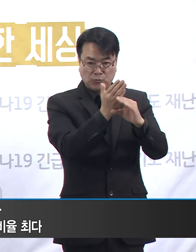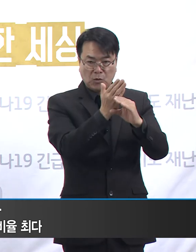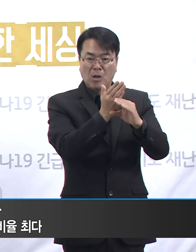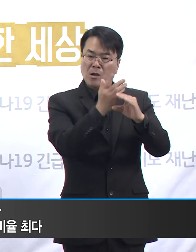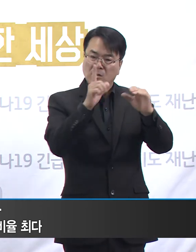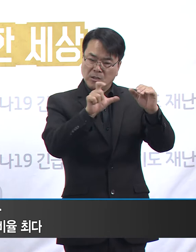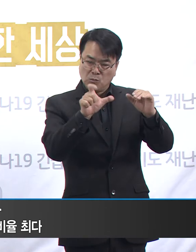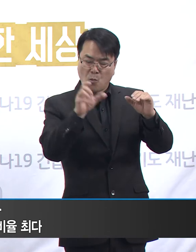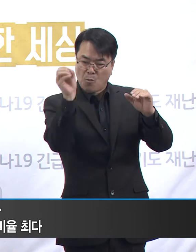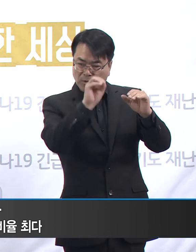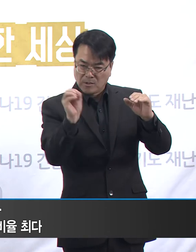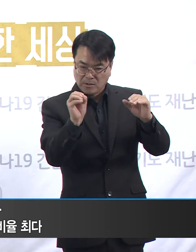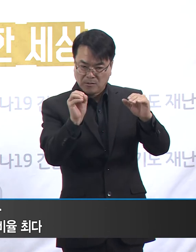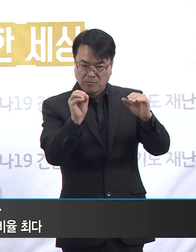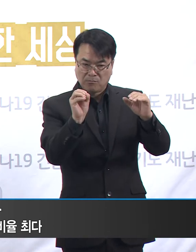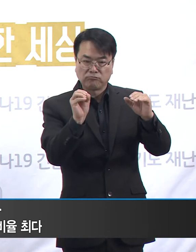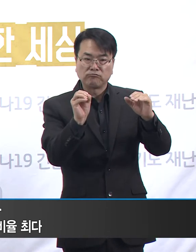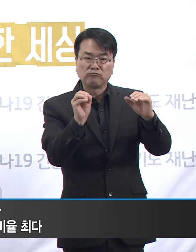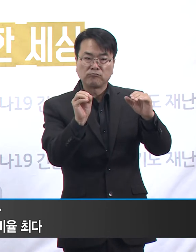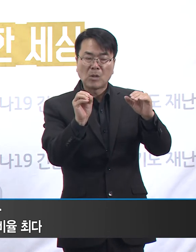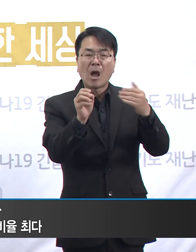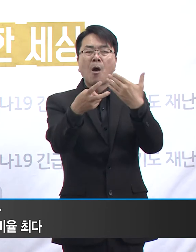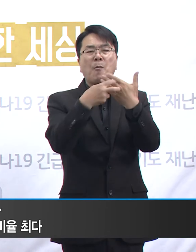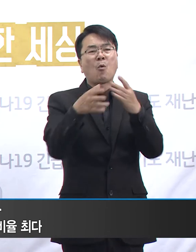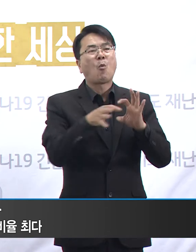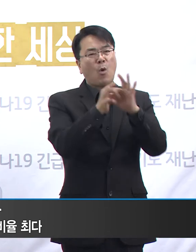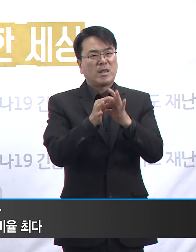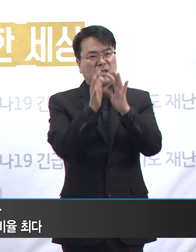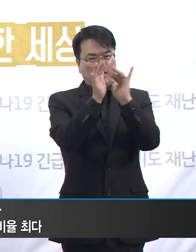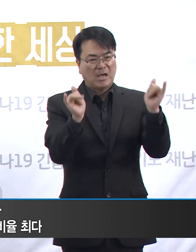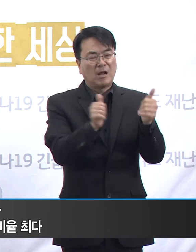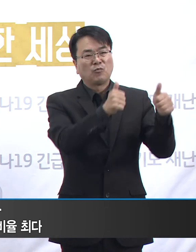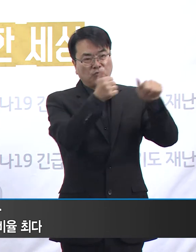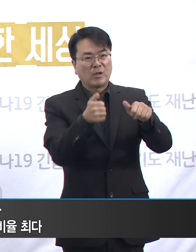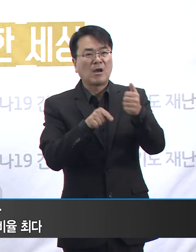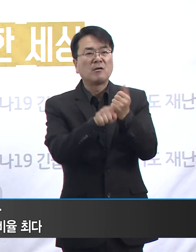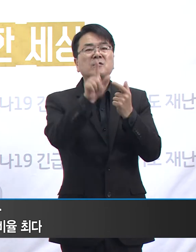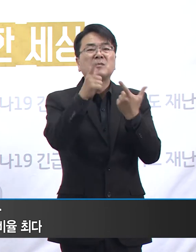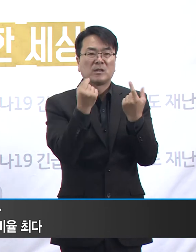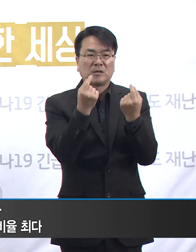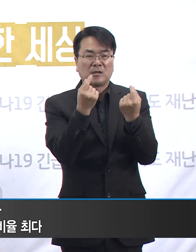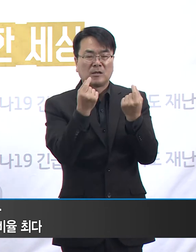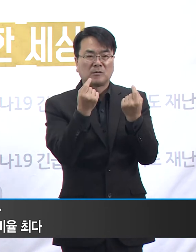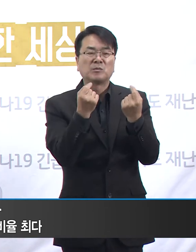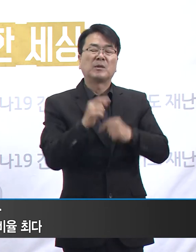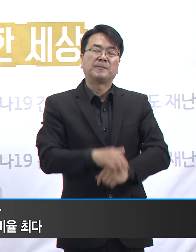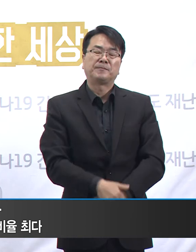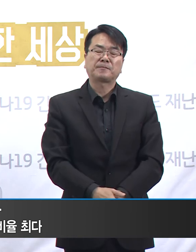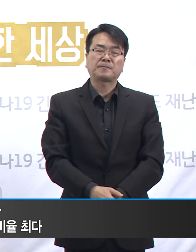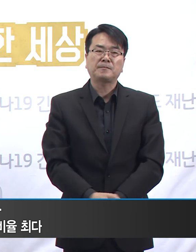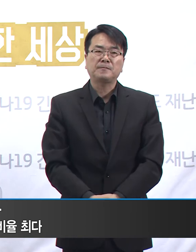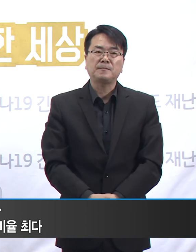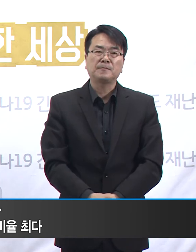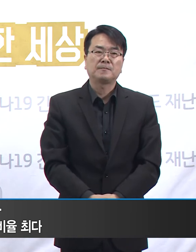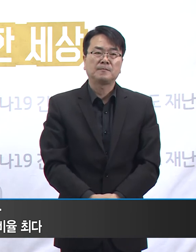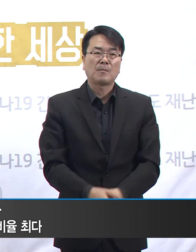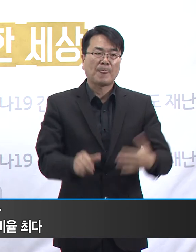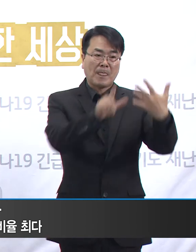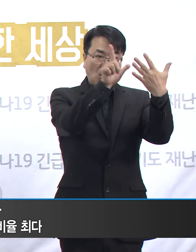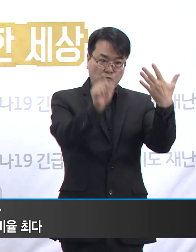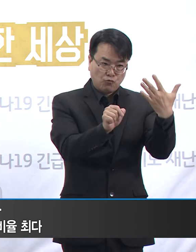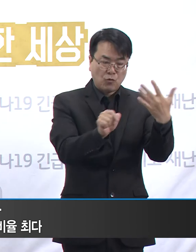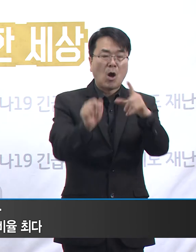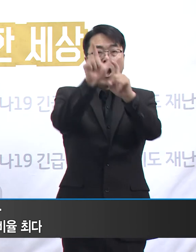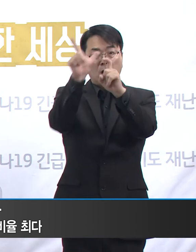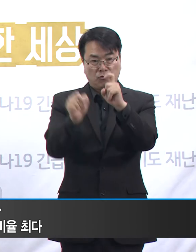%로 그렇지 않은 경우의 1.04% 대비 11배 이상 높습니다. 9월과 10월에